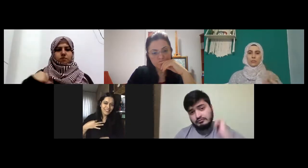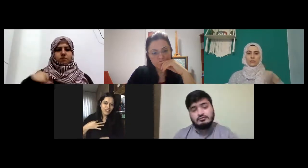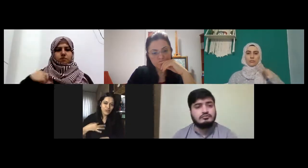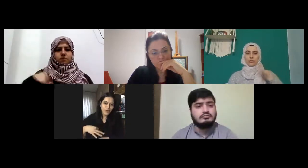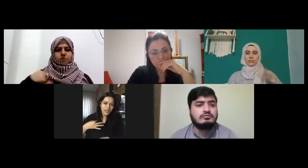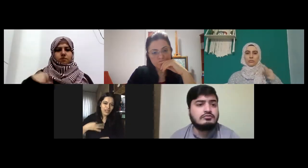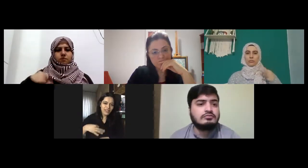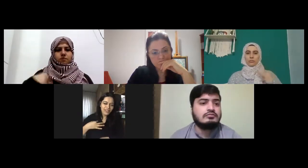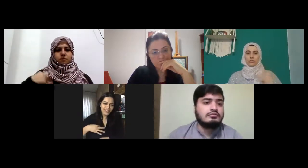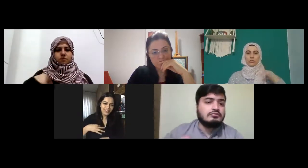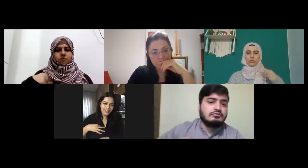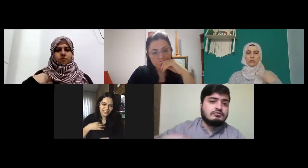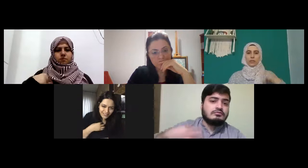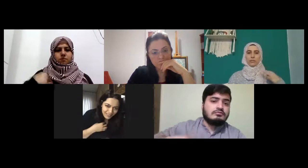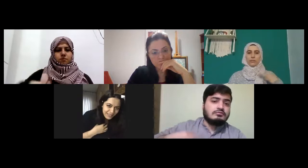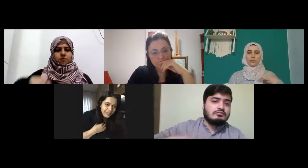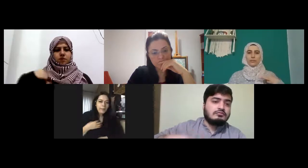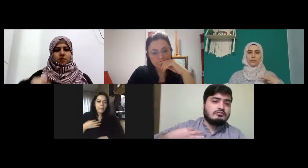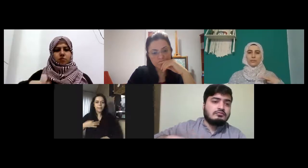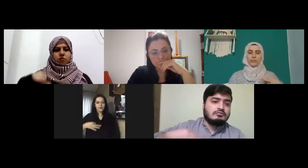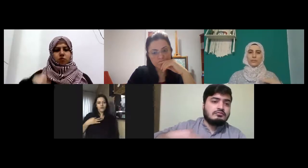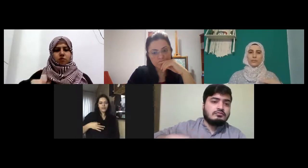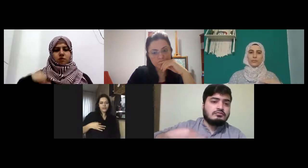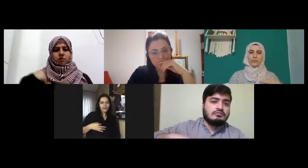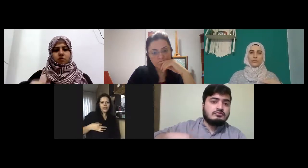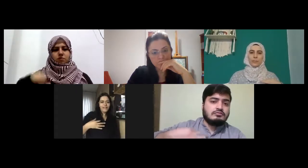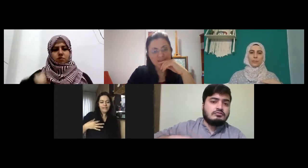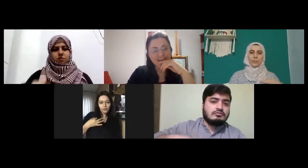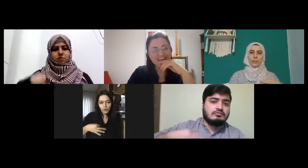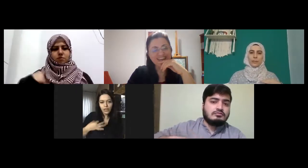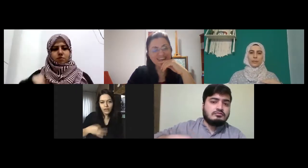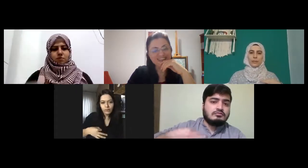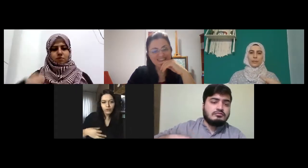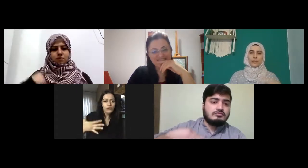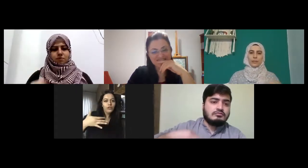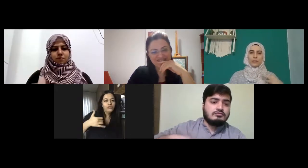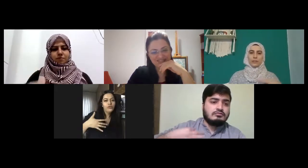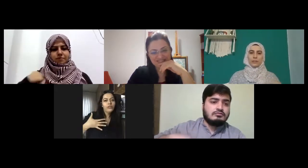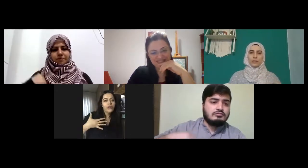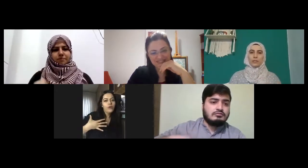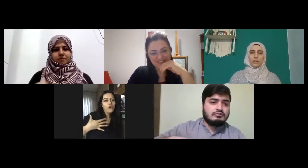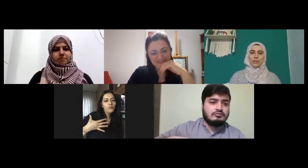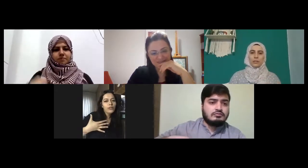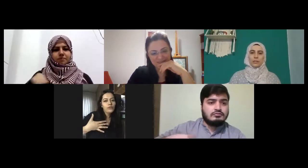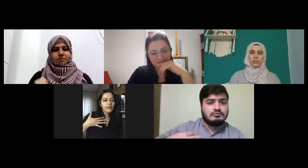şöyle saz mı çalıyorduk ya evet ocak bu şu da omuzda tutarsak